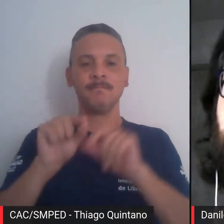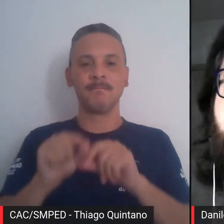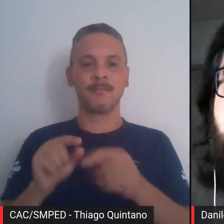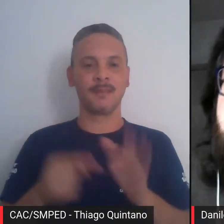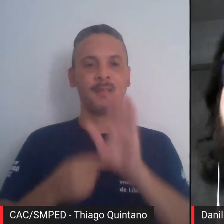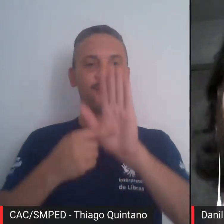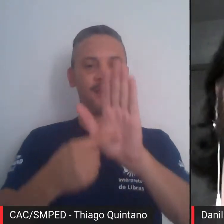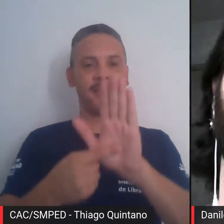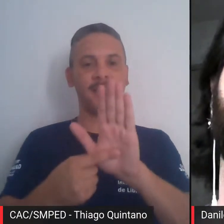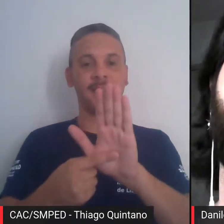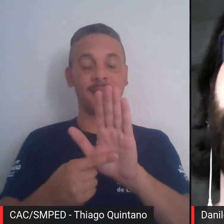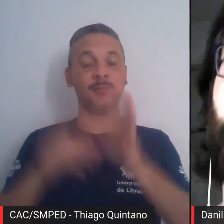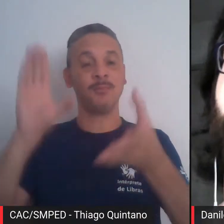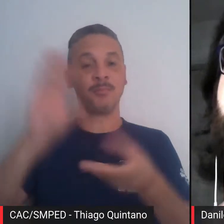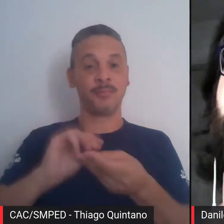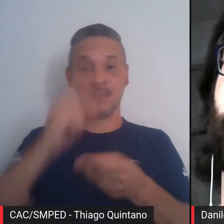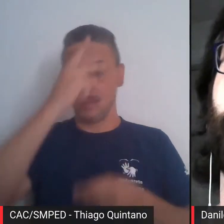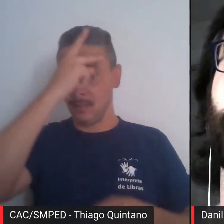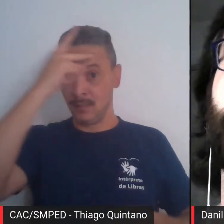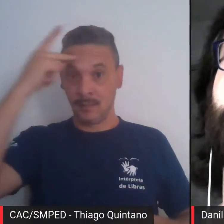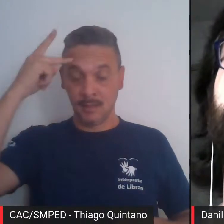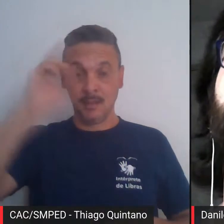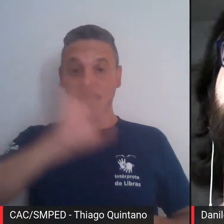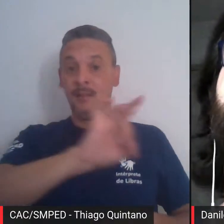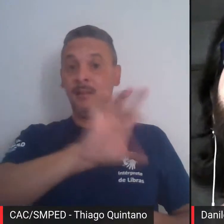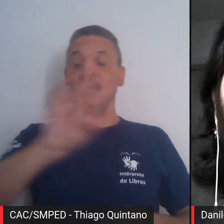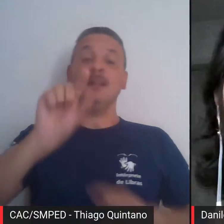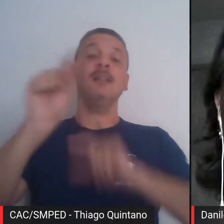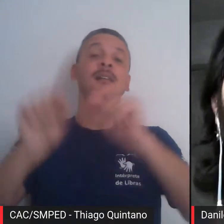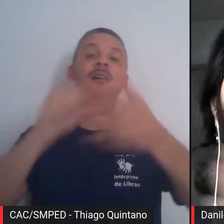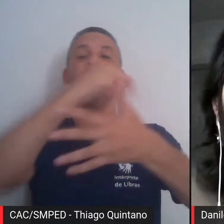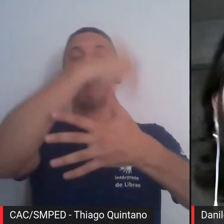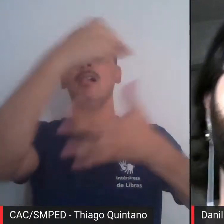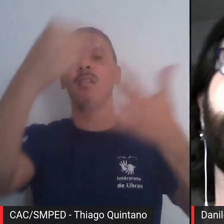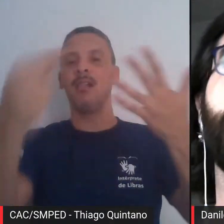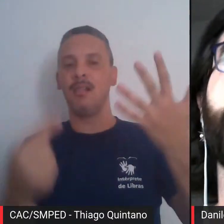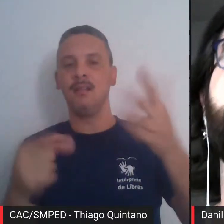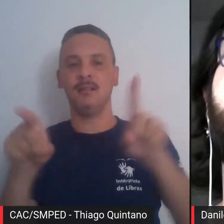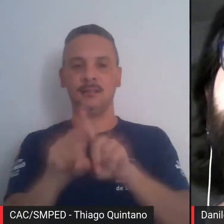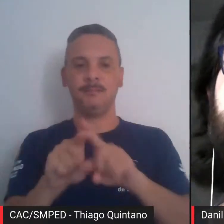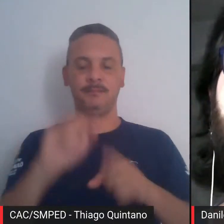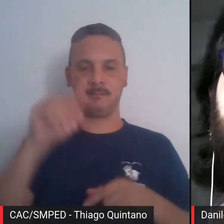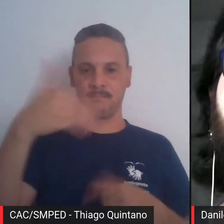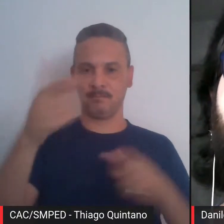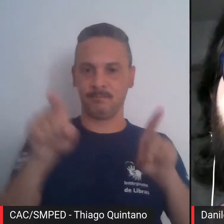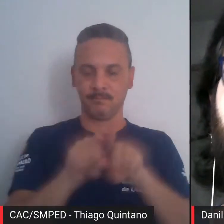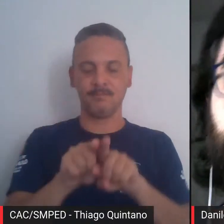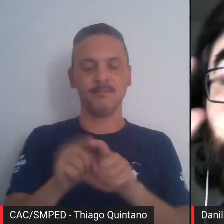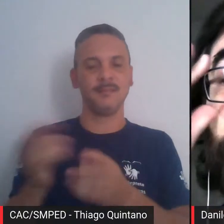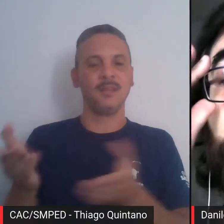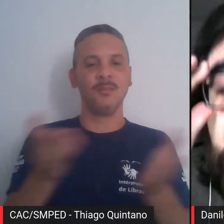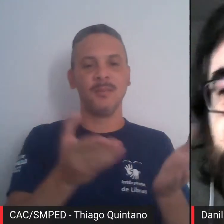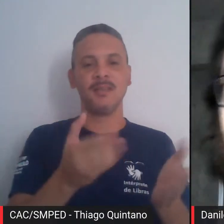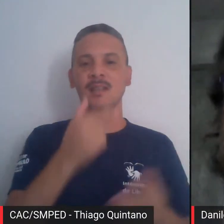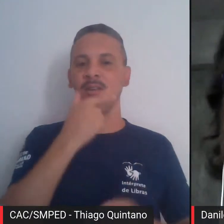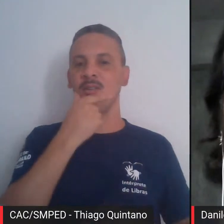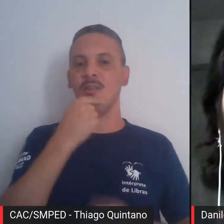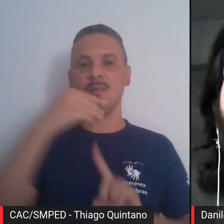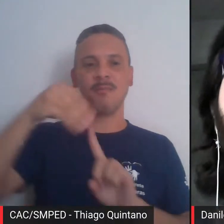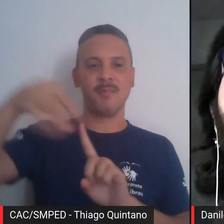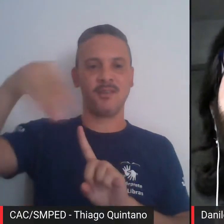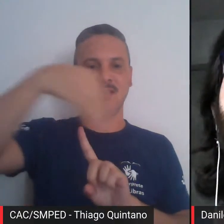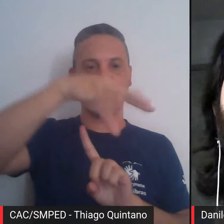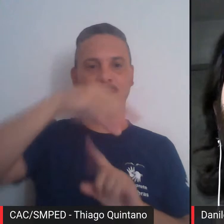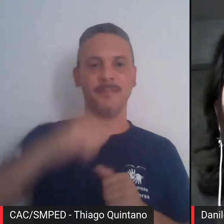apresentação breve dos currículos dos nossos participantes de hoje, e depois eu vou passar, então, a palavra para o nosso mediador.